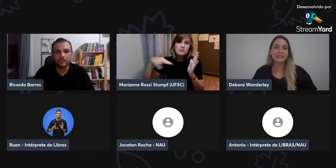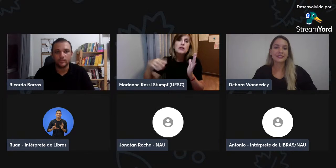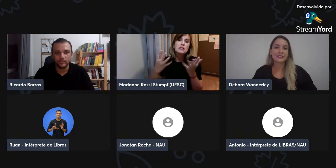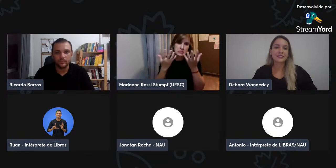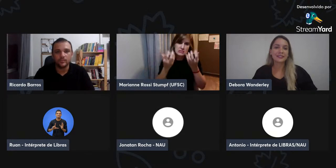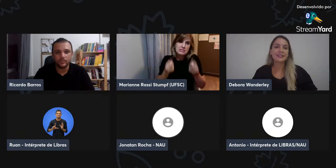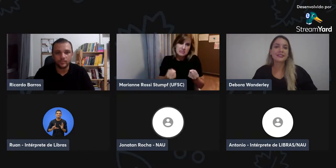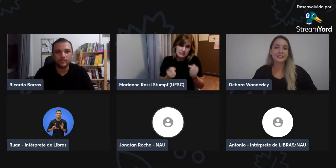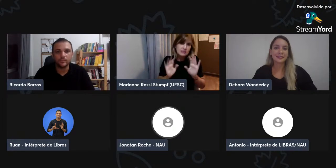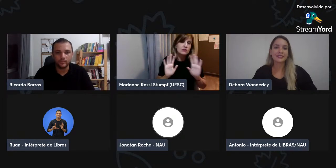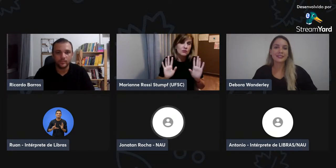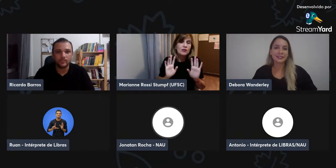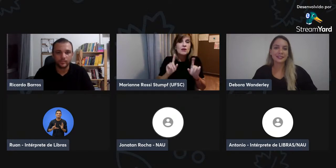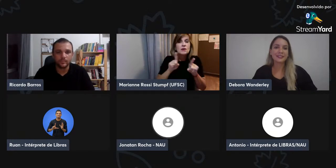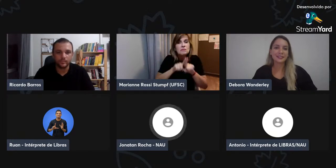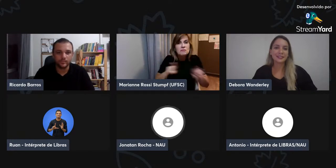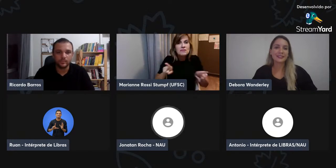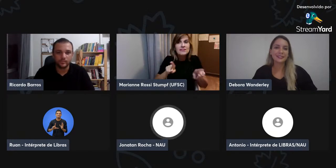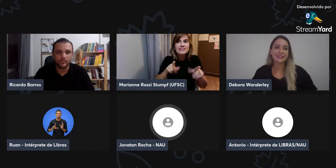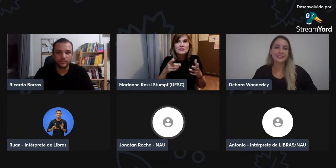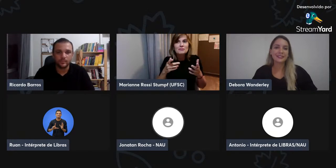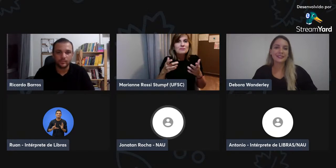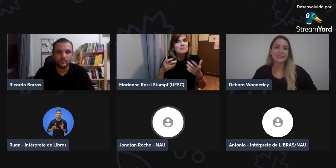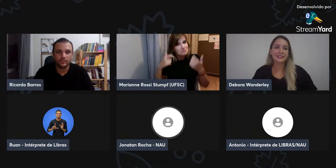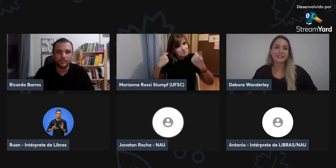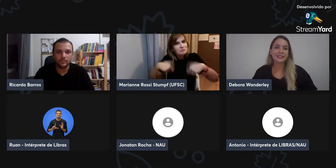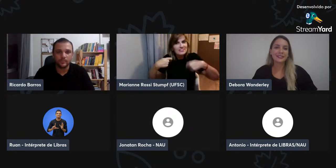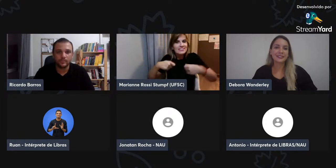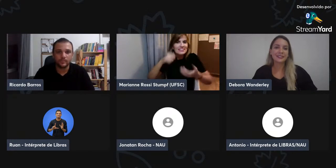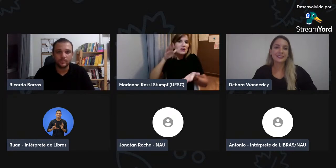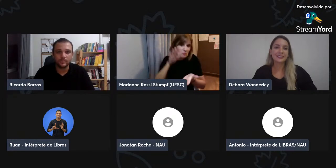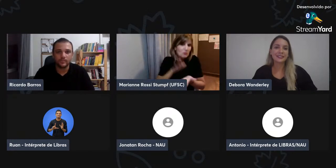então do Conselho Nacional vai ser enviado para,